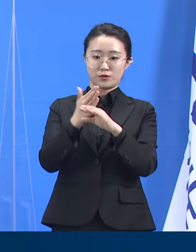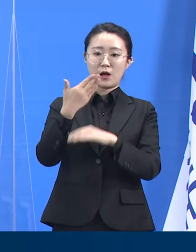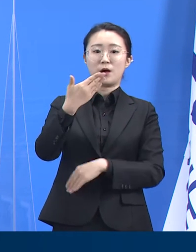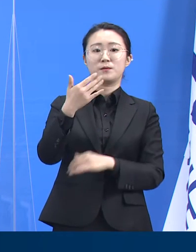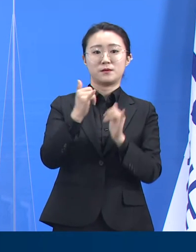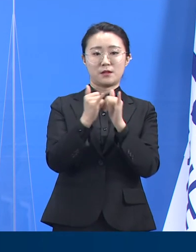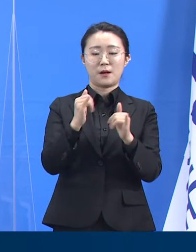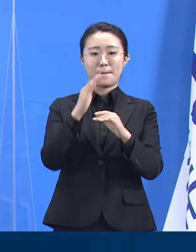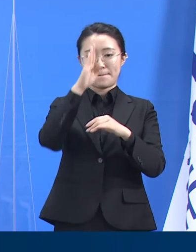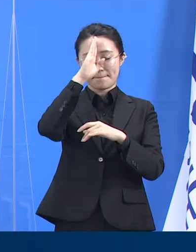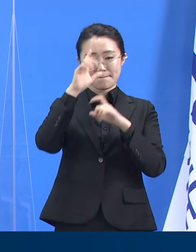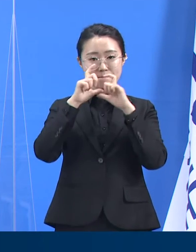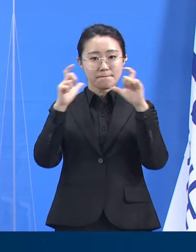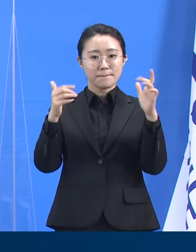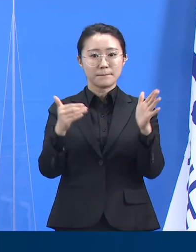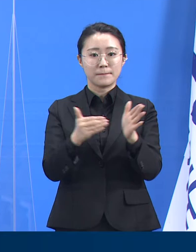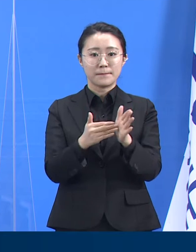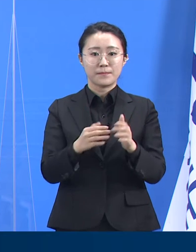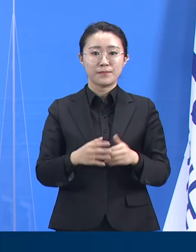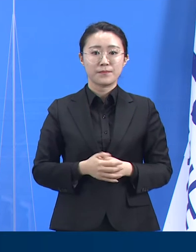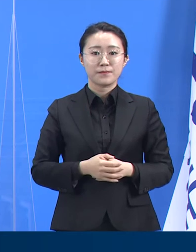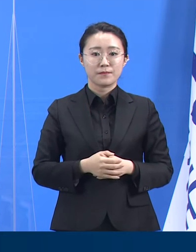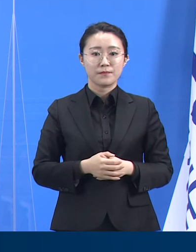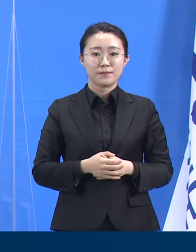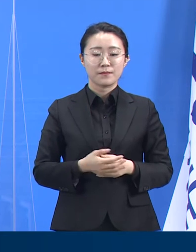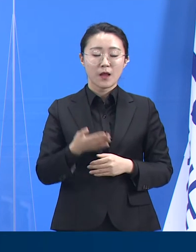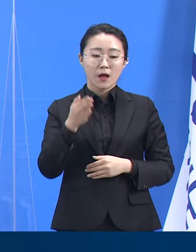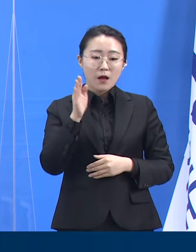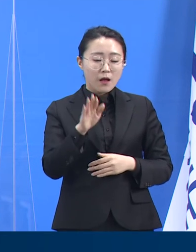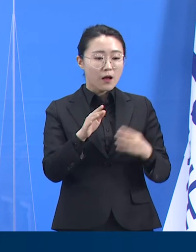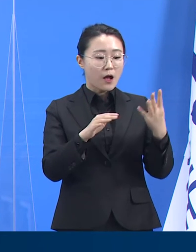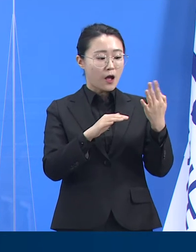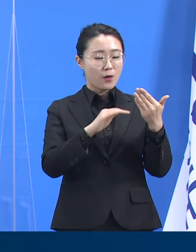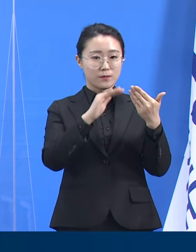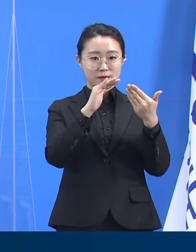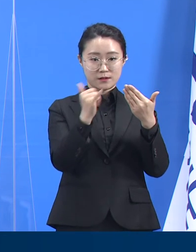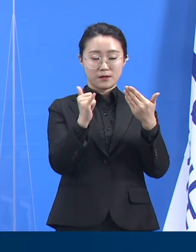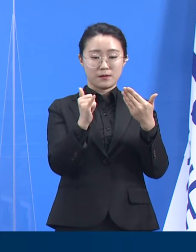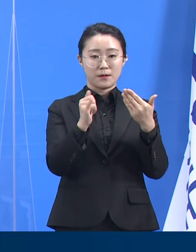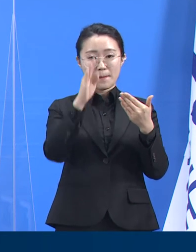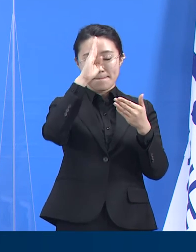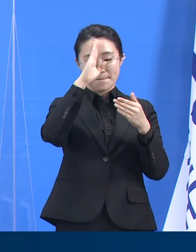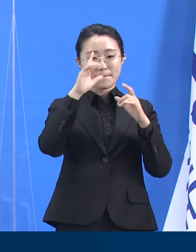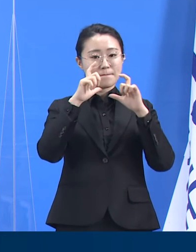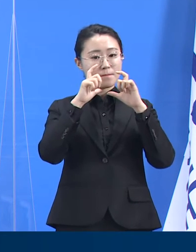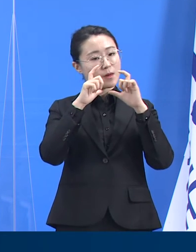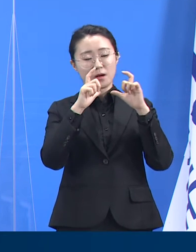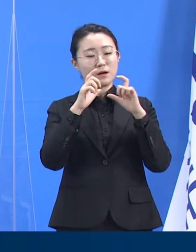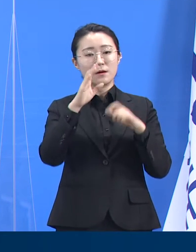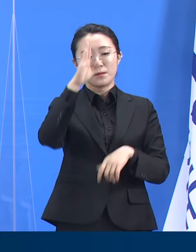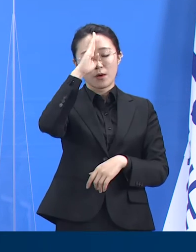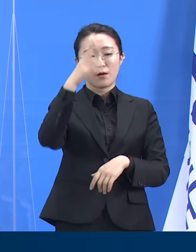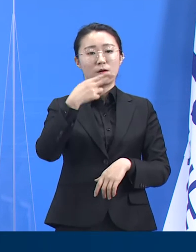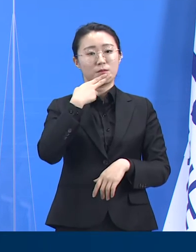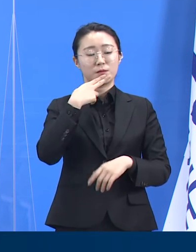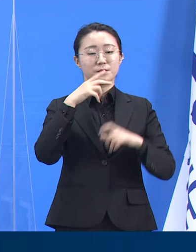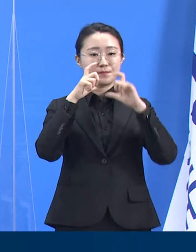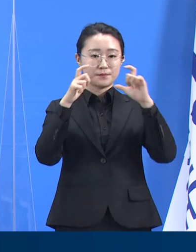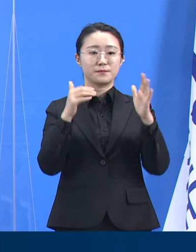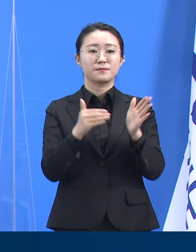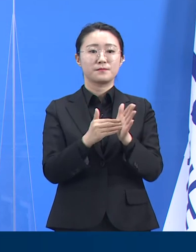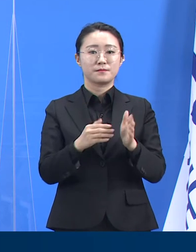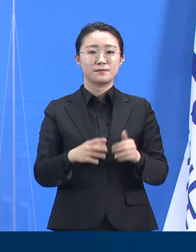입소자 9명은 다행히 전원 음성 확인되었습니다. 시설 2층과 3층의